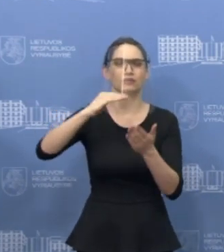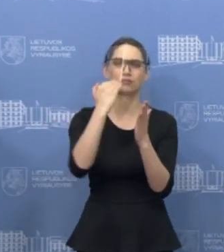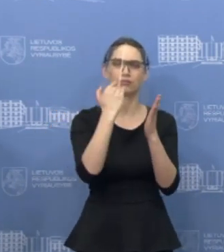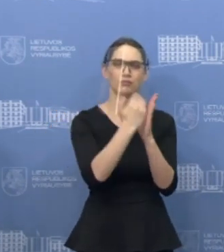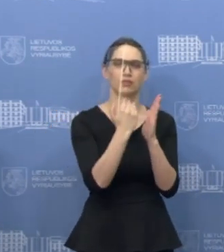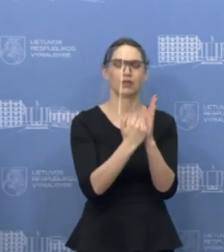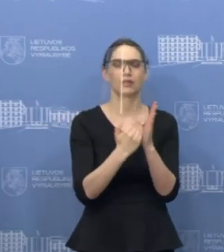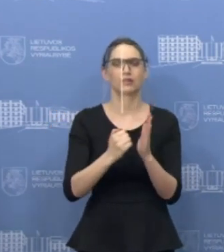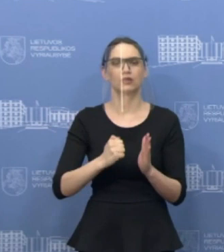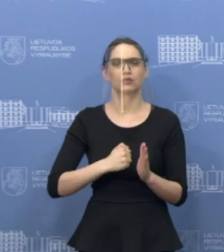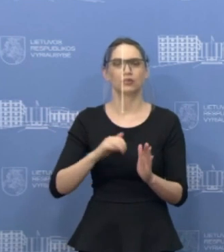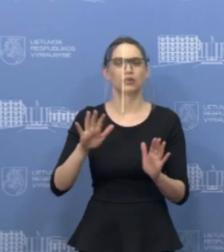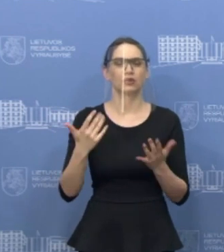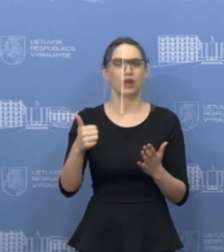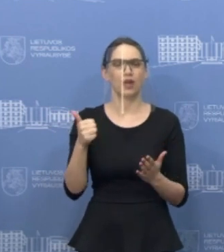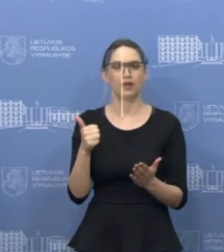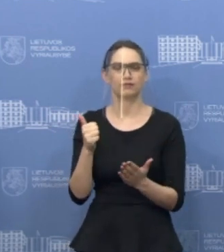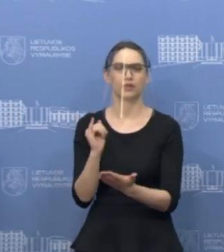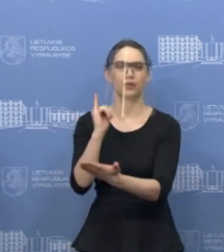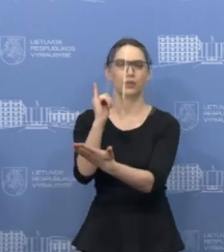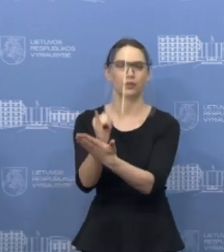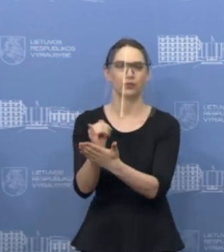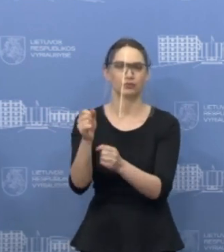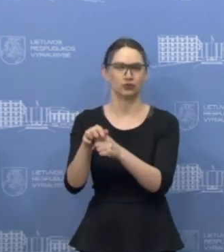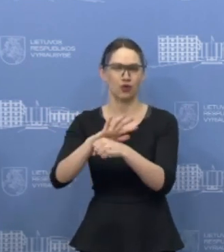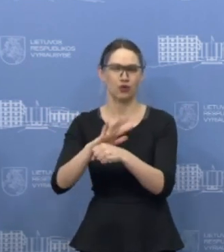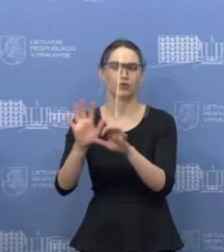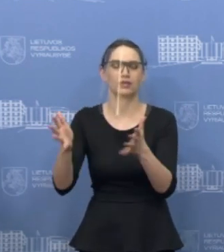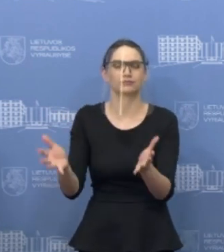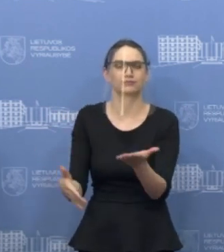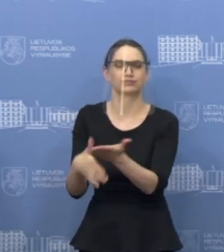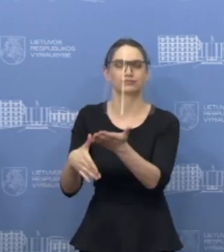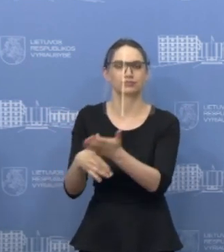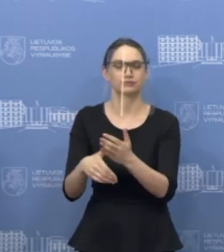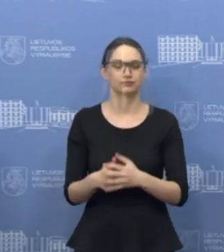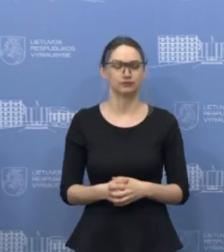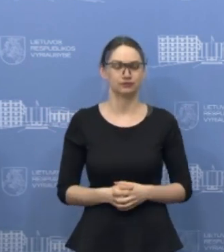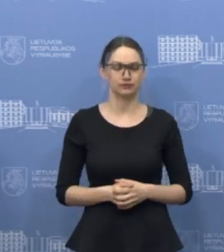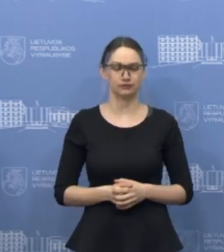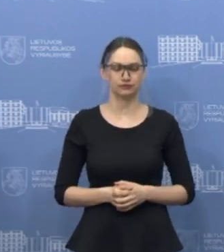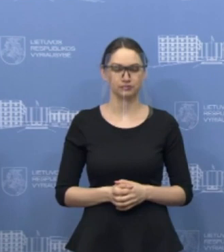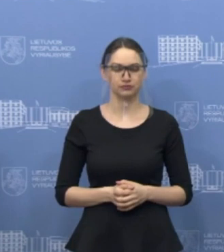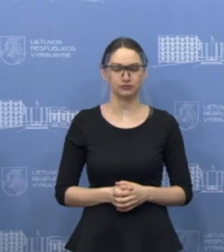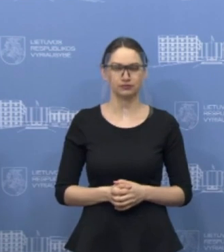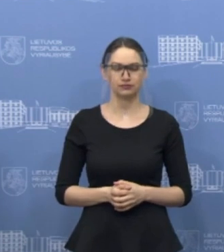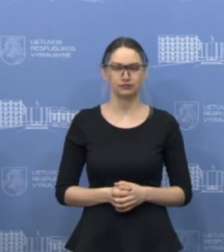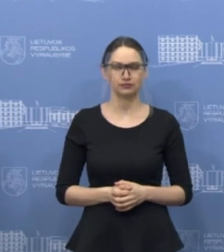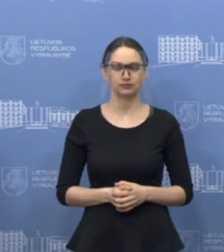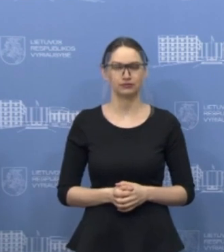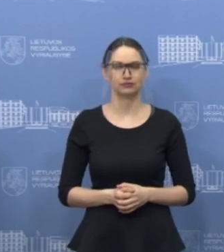palengvinti situaciją susijusią su COVID-19. Keletas trumpų žinių, tai